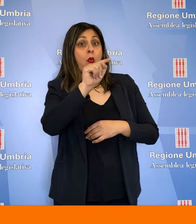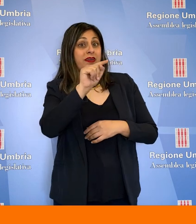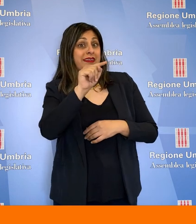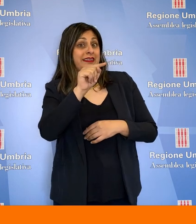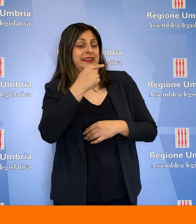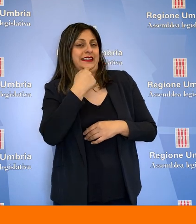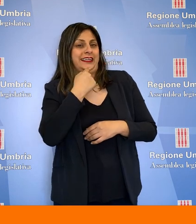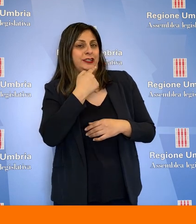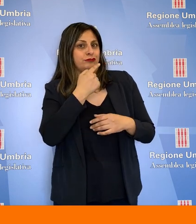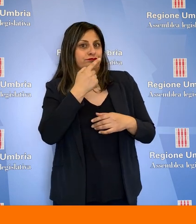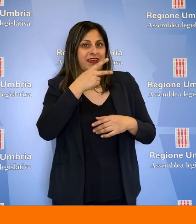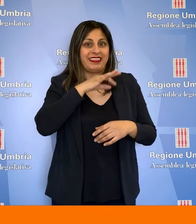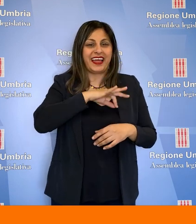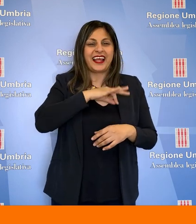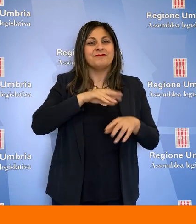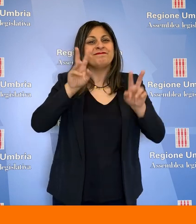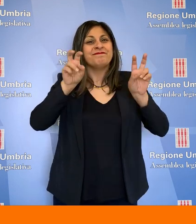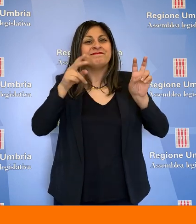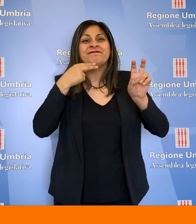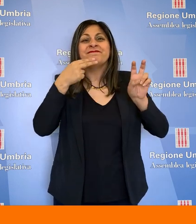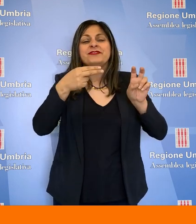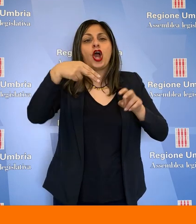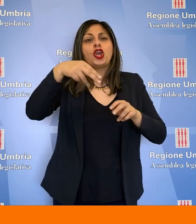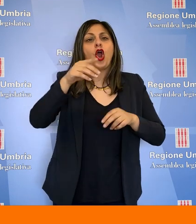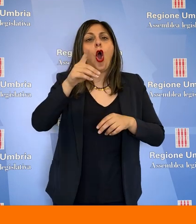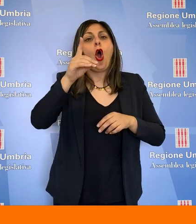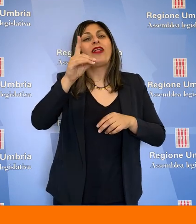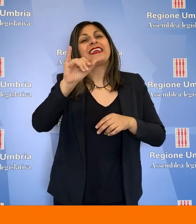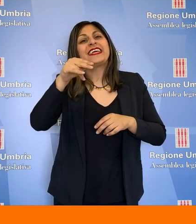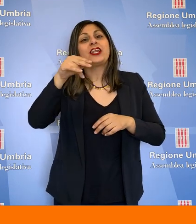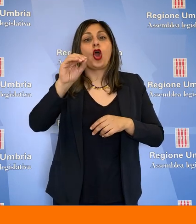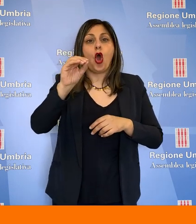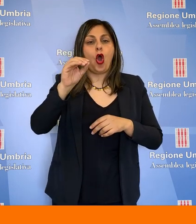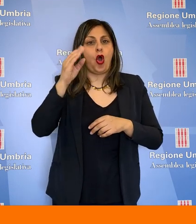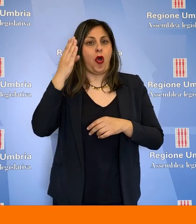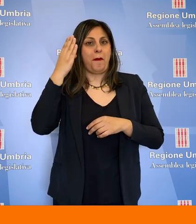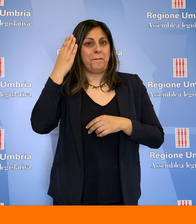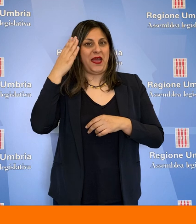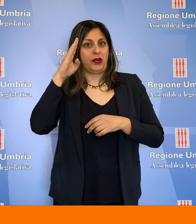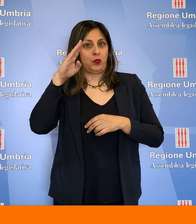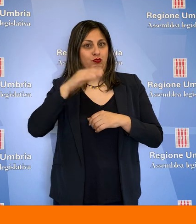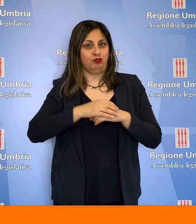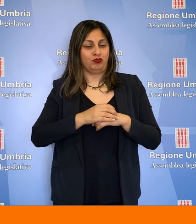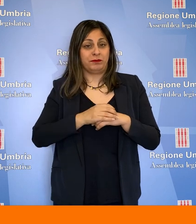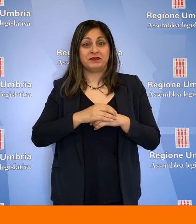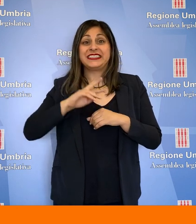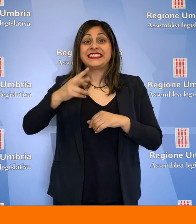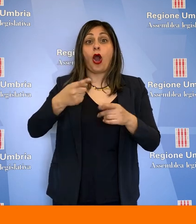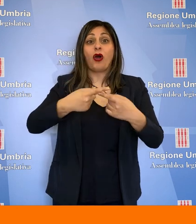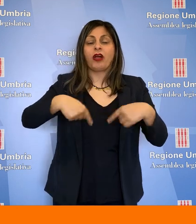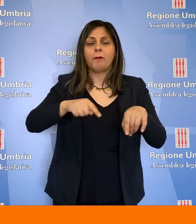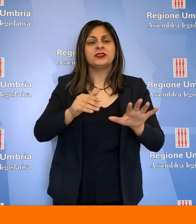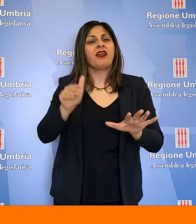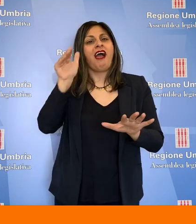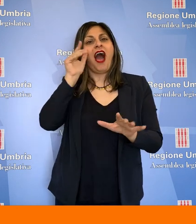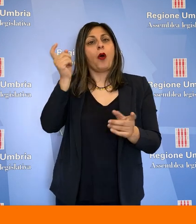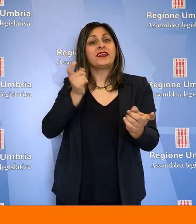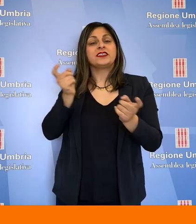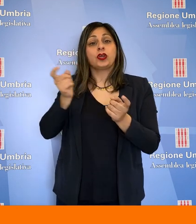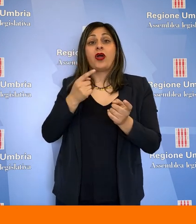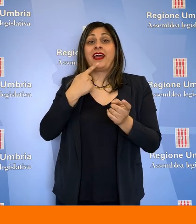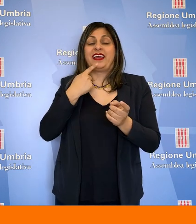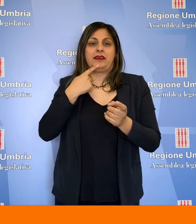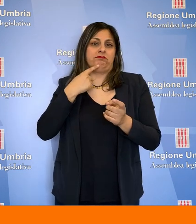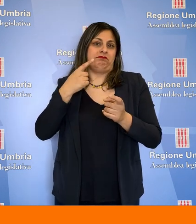ANAS e comuni interessati sulla questione del cosiddetto nodino di Perugia. In seconda